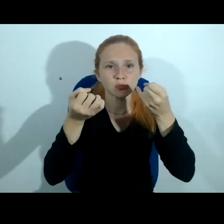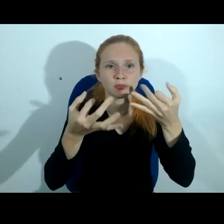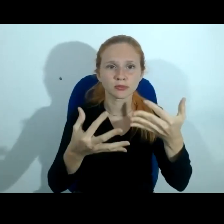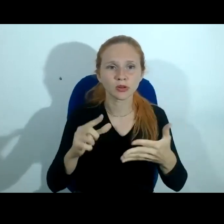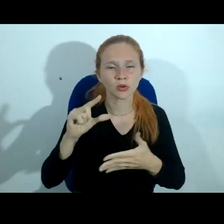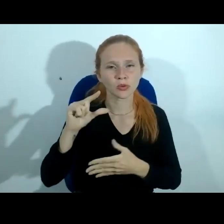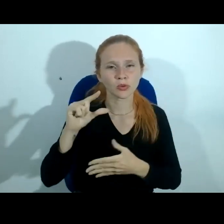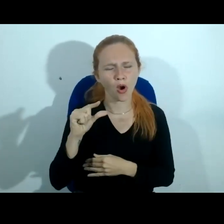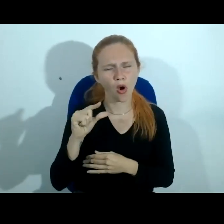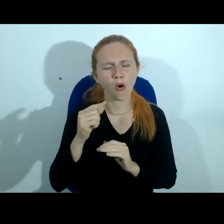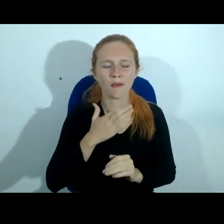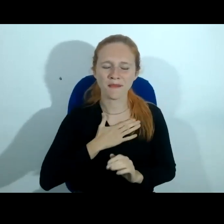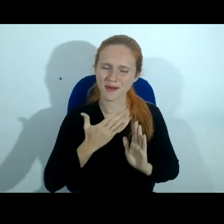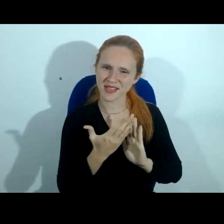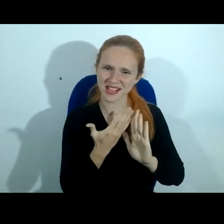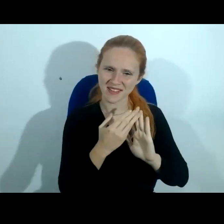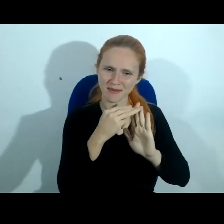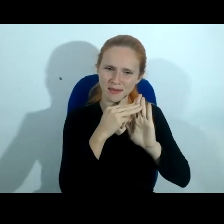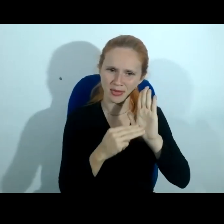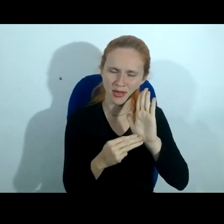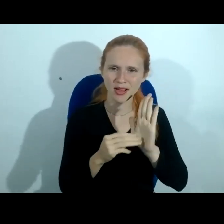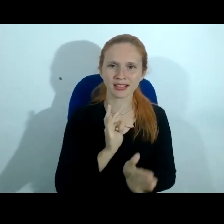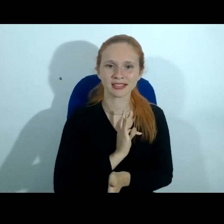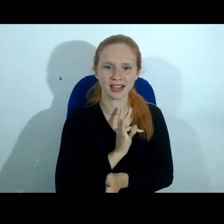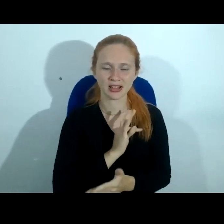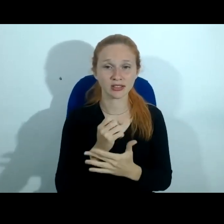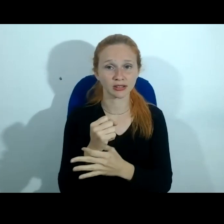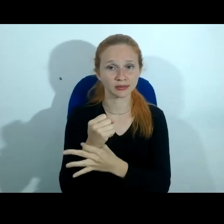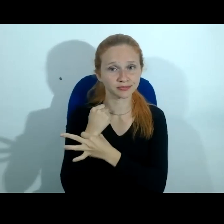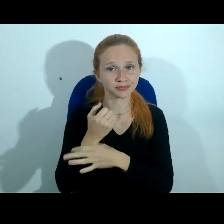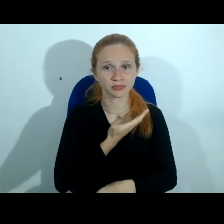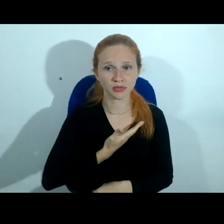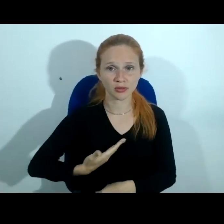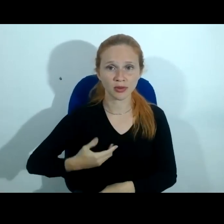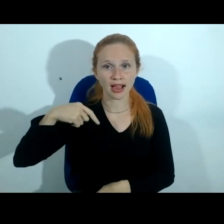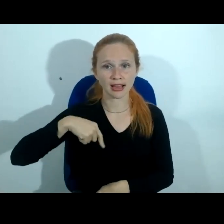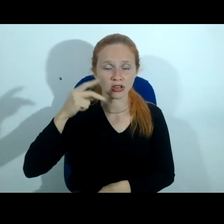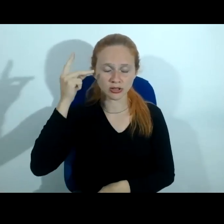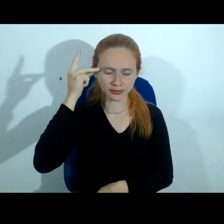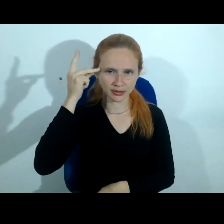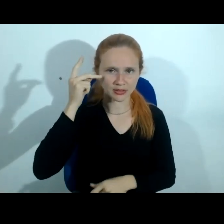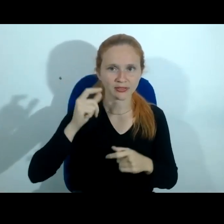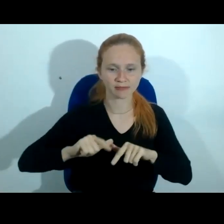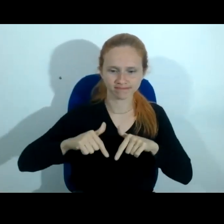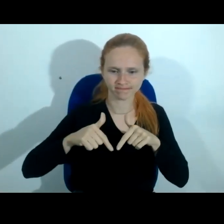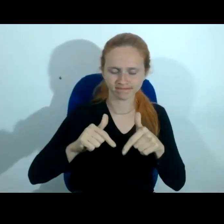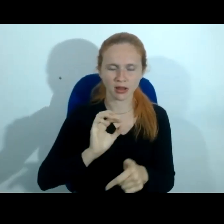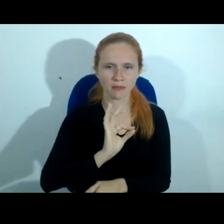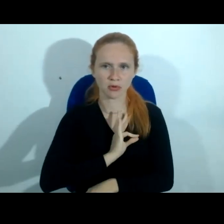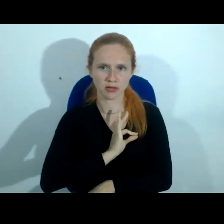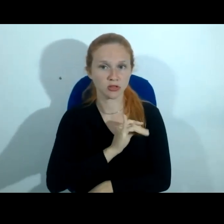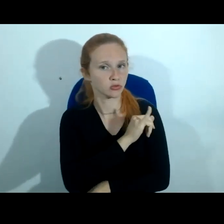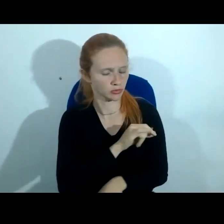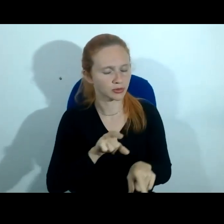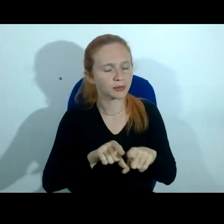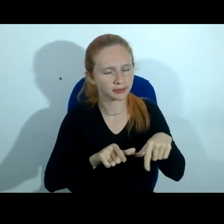do meu manual, das técnicas que a segurança pública aqui no Estado de São Paulo emprega, que a polícia do Estado do Rio de Janeiro emprega e